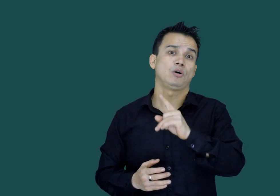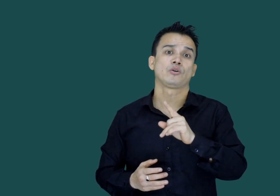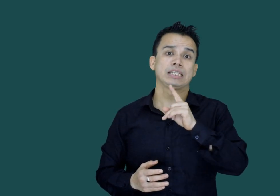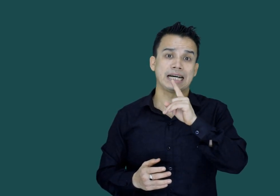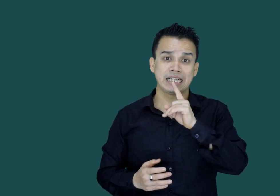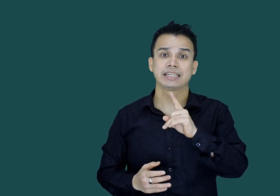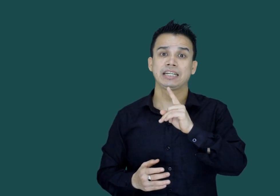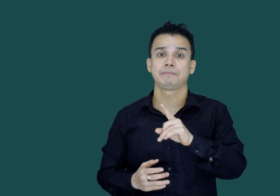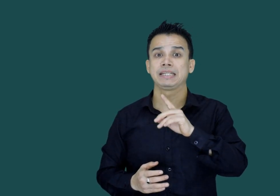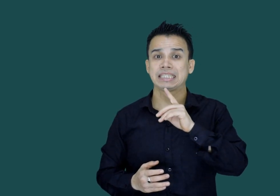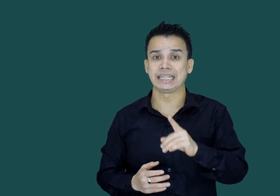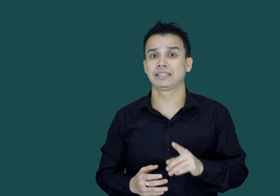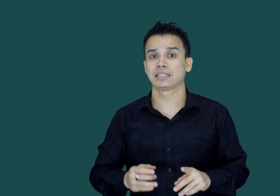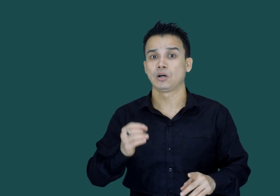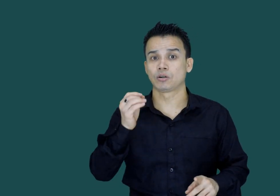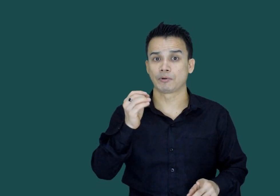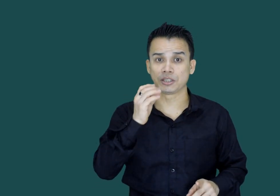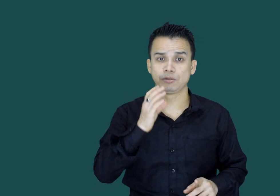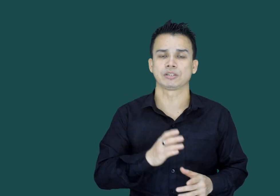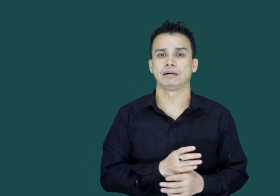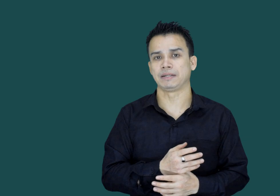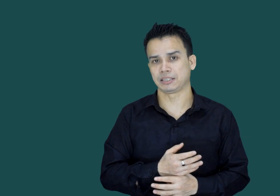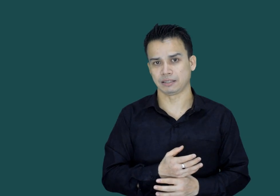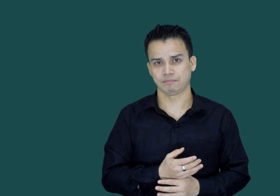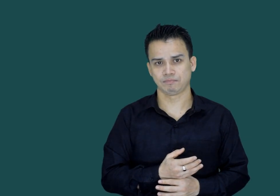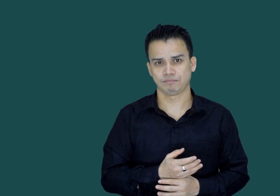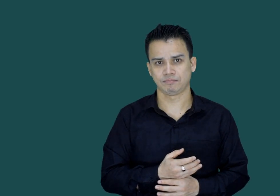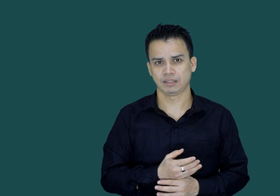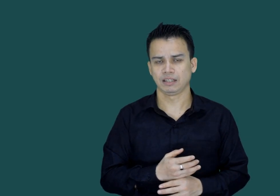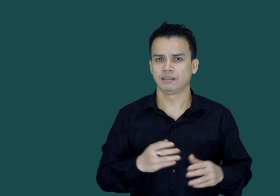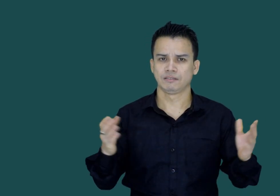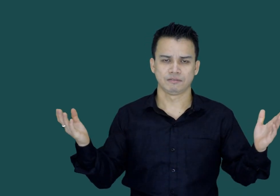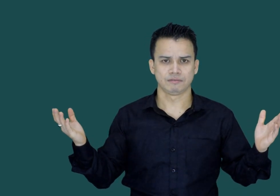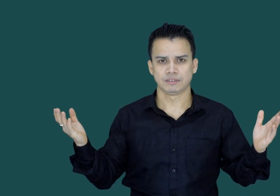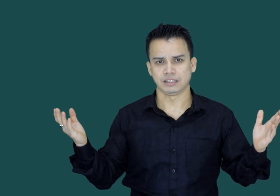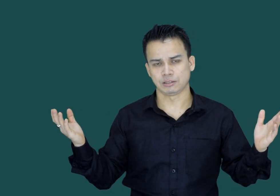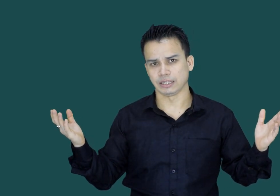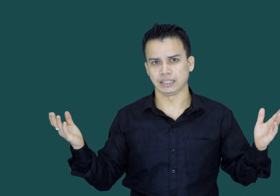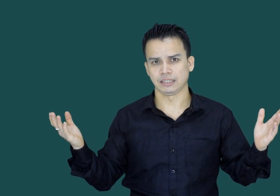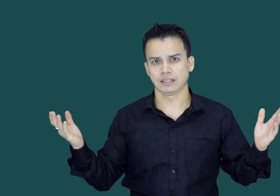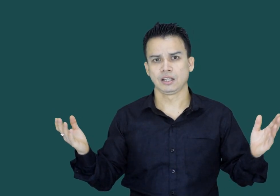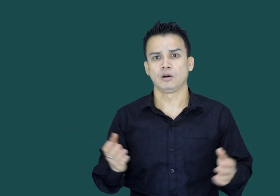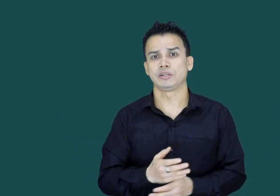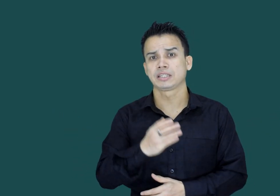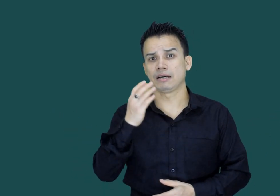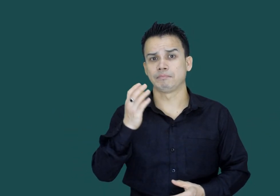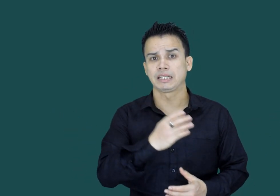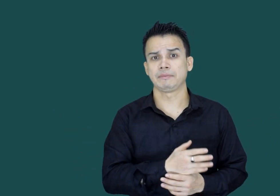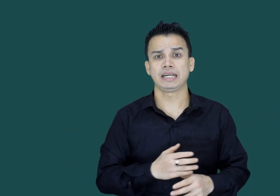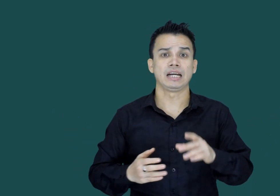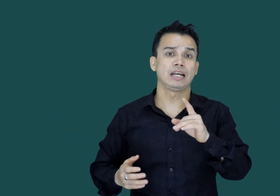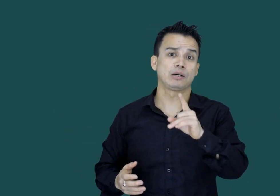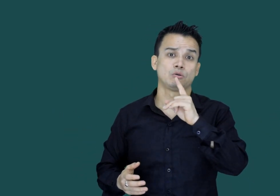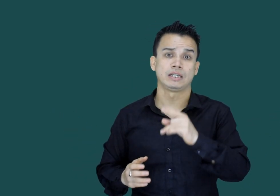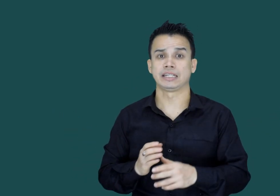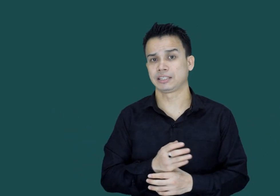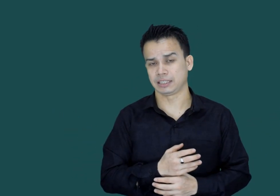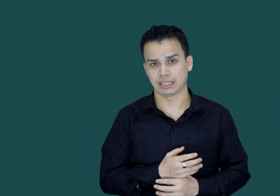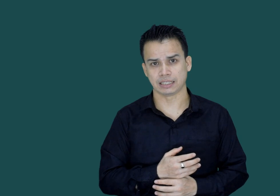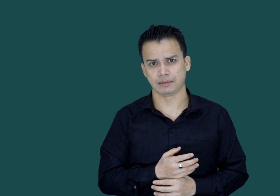اور انسینٹیپک سینٹرز اور پروسیڈیوٹس اپناتے ہیں یہ تو ہے ہی اور اس کے بدلے میں لاکھوں کا خرچہ دکھاتے ہیں